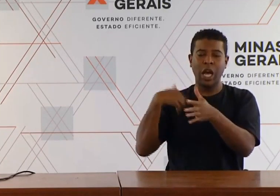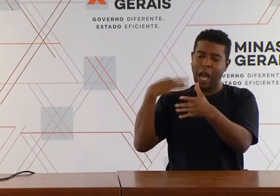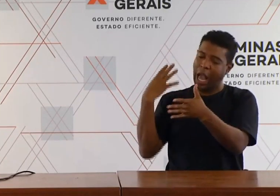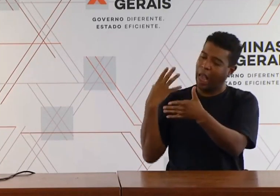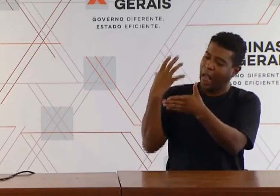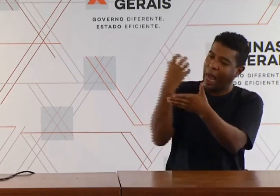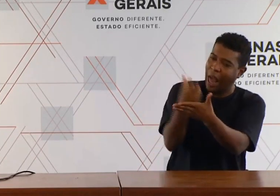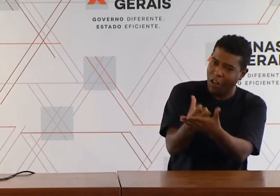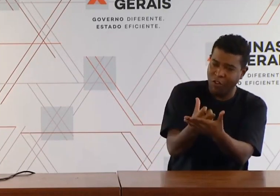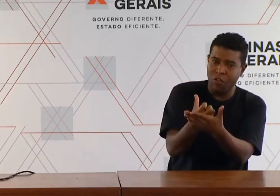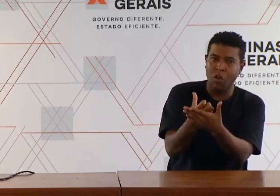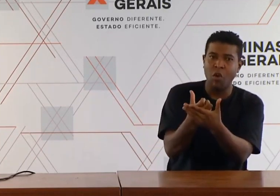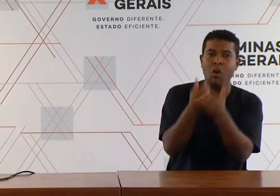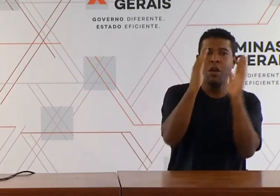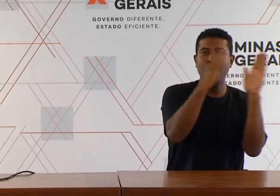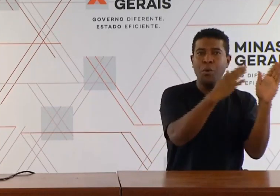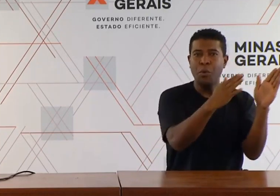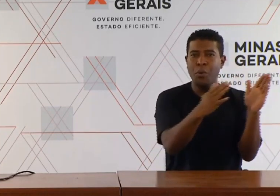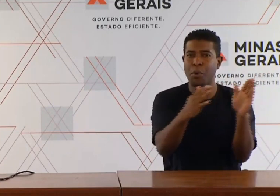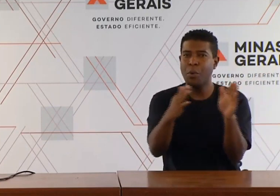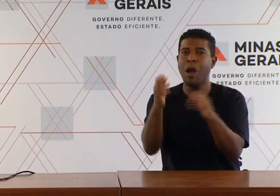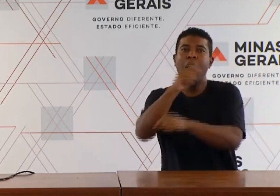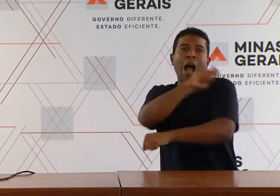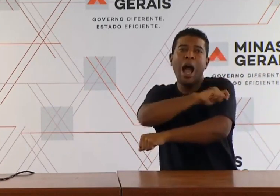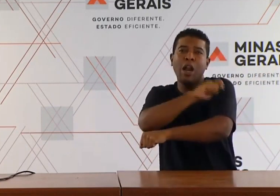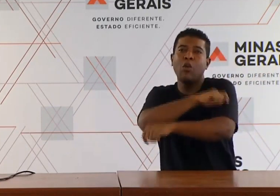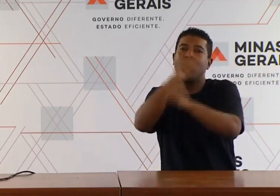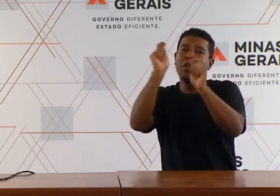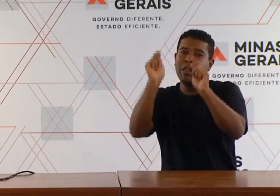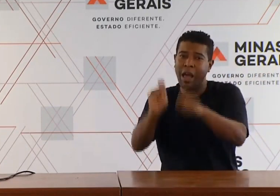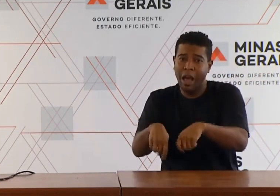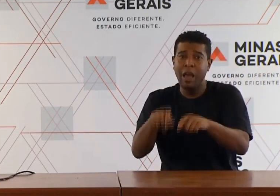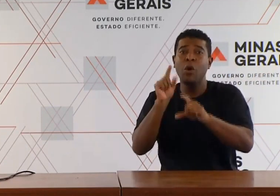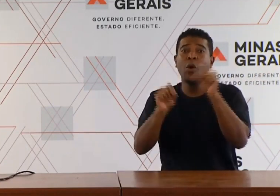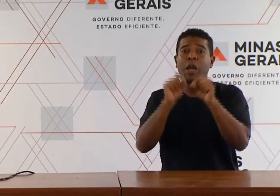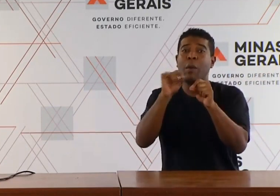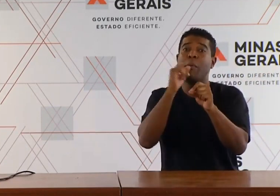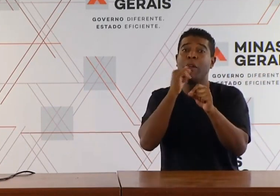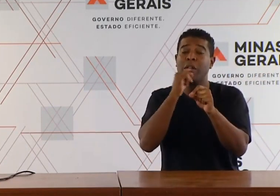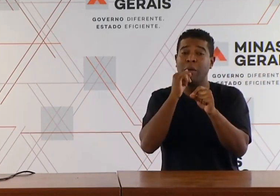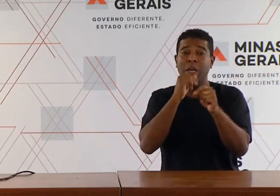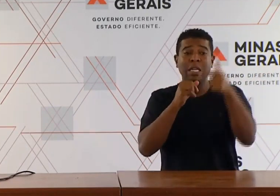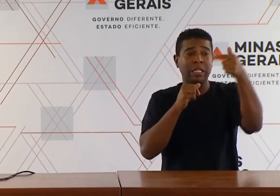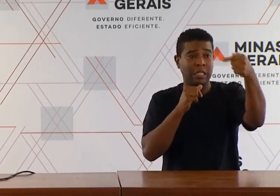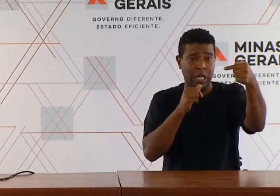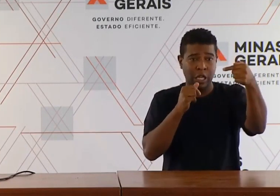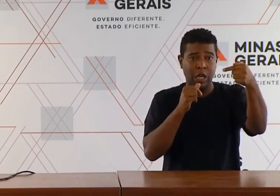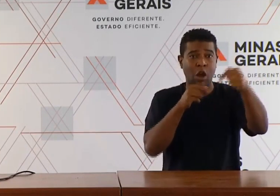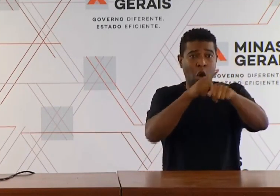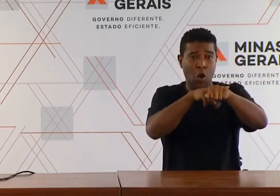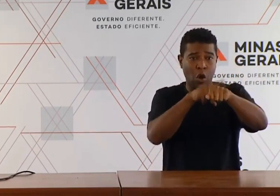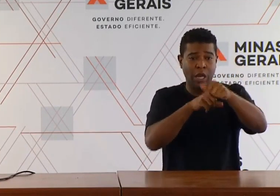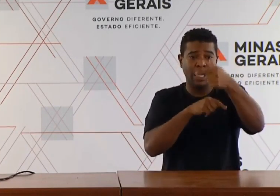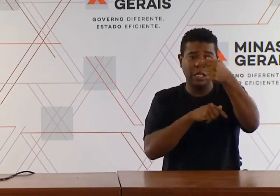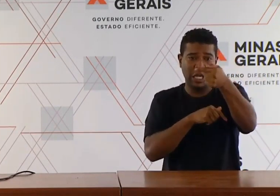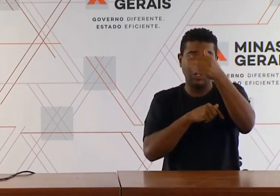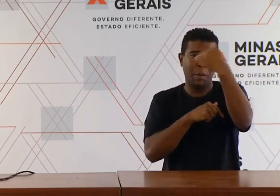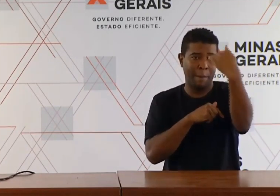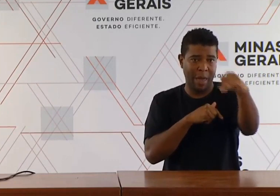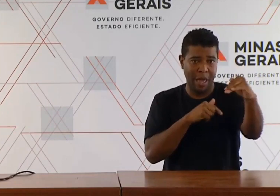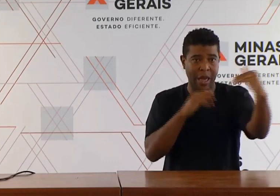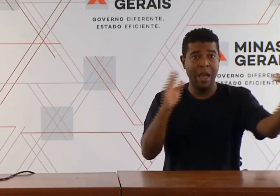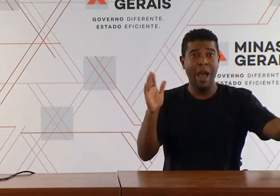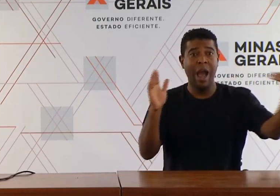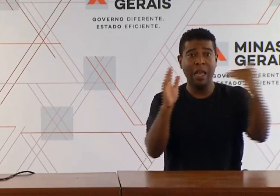forma muito cuidadosa com cada professor, de 7h30 às 11h15. A partir das 11h15, abre-se um momento